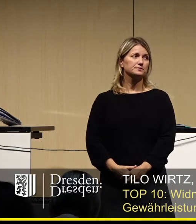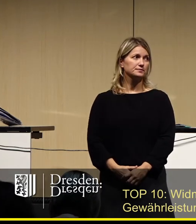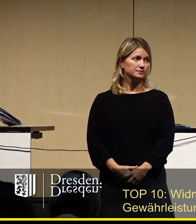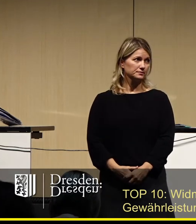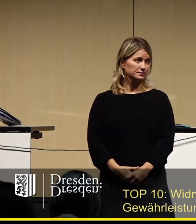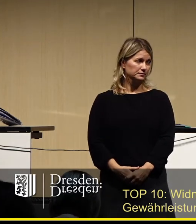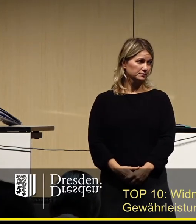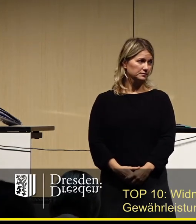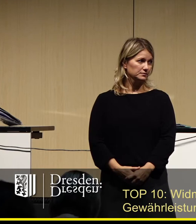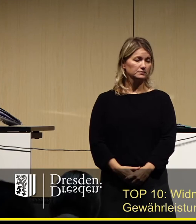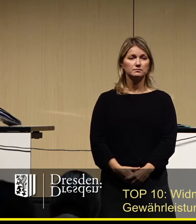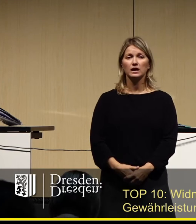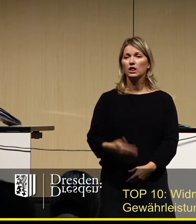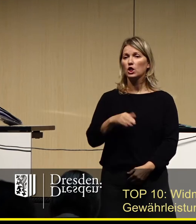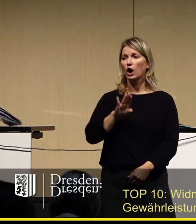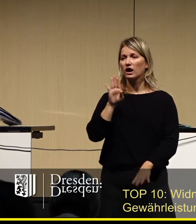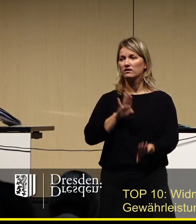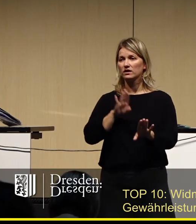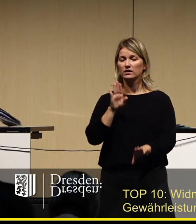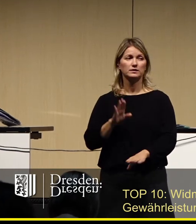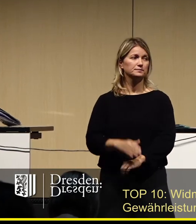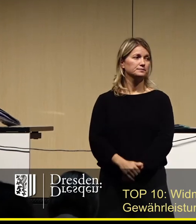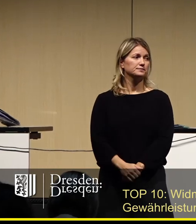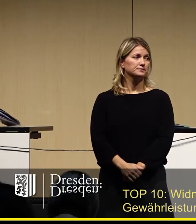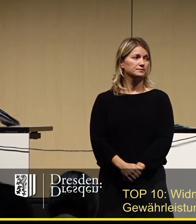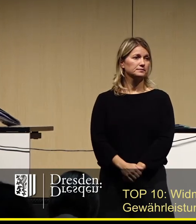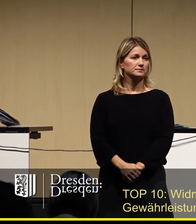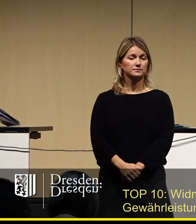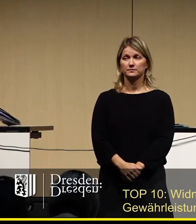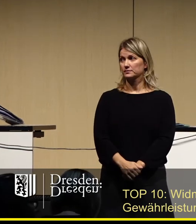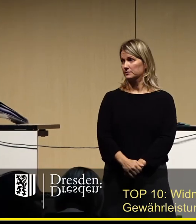So, dann habe ich weitere Wortmeldungen von Herrn Genschmer gesehen. Bitte schön.